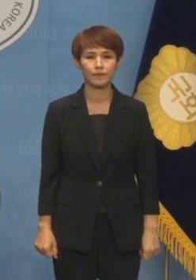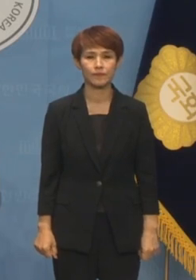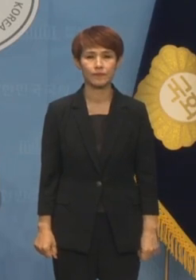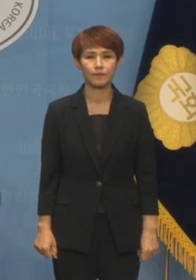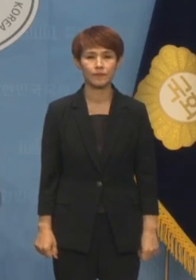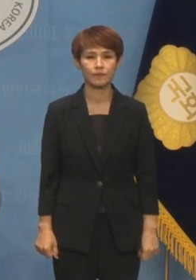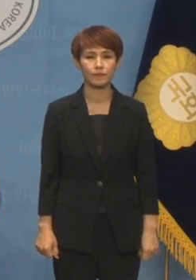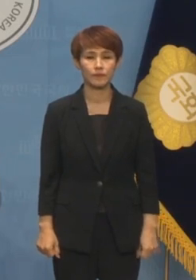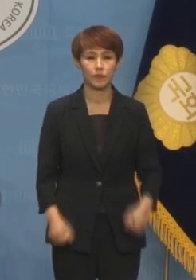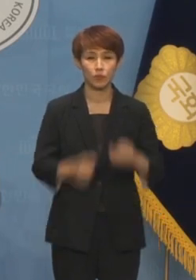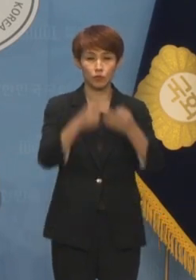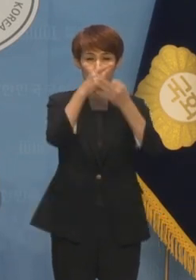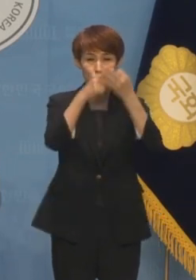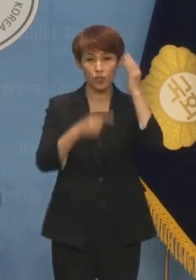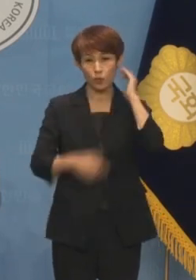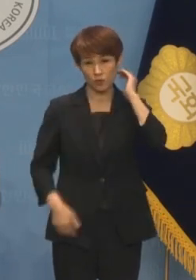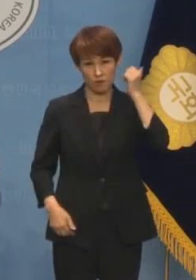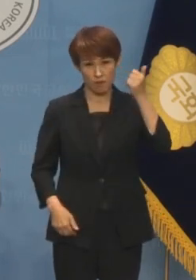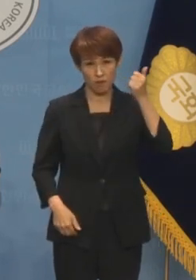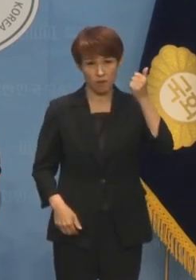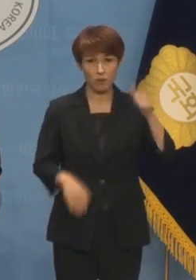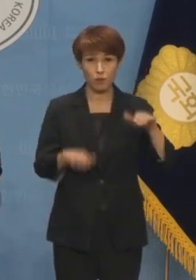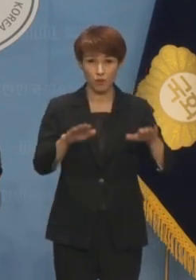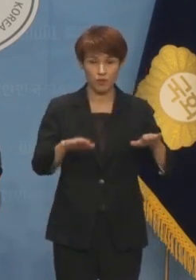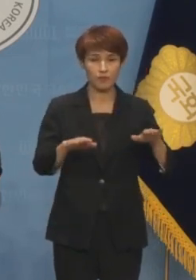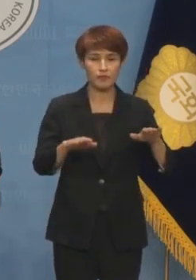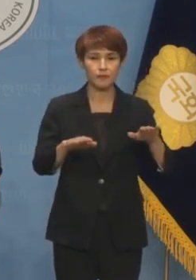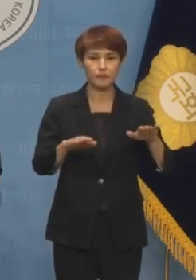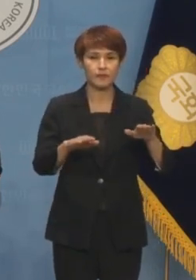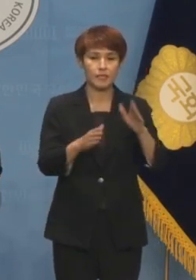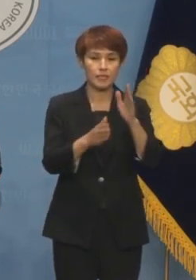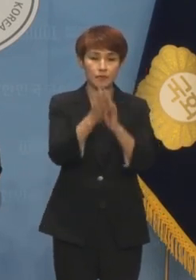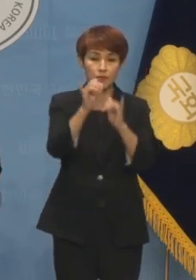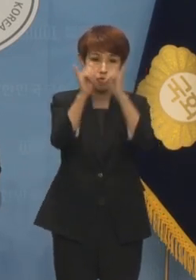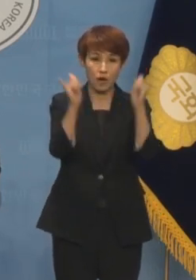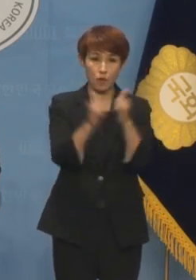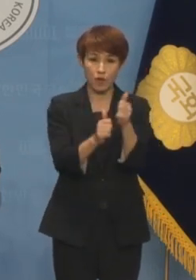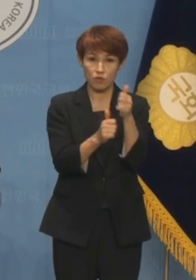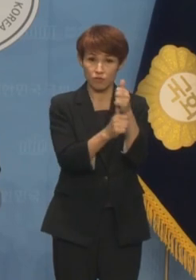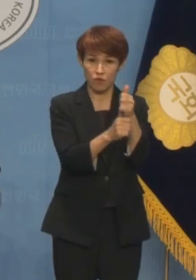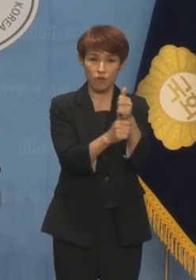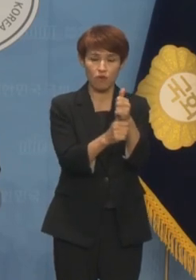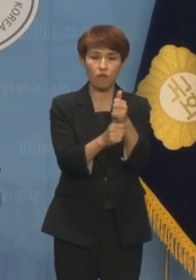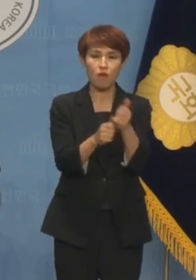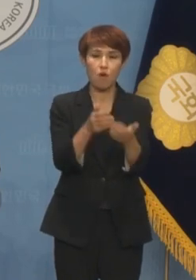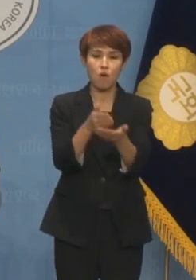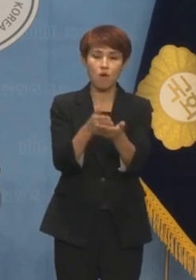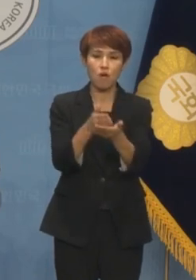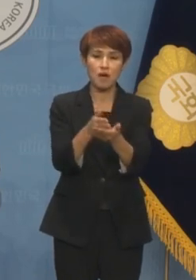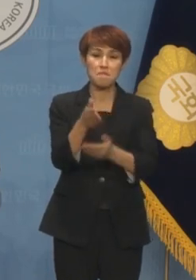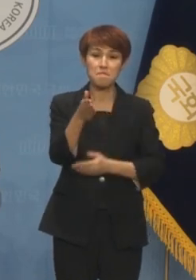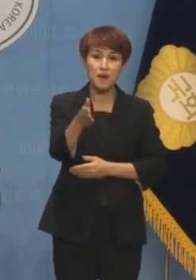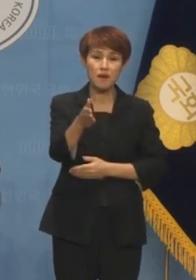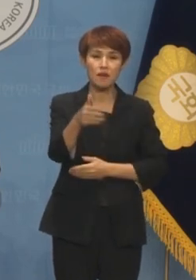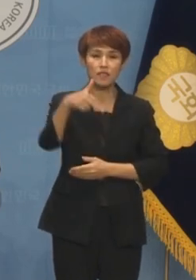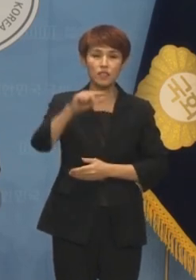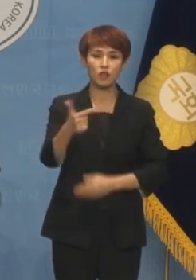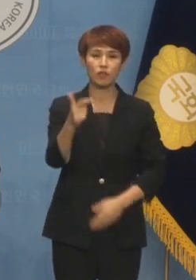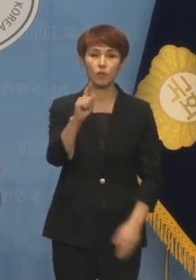윤석열 대통령이 오늘 시민사회수석에 언론인 출신 전광삼